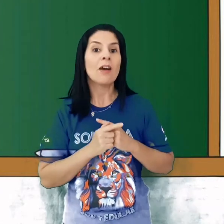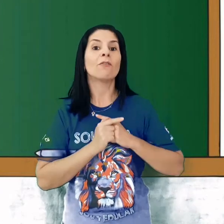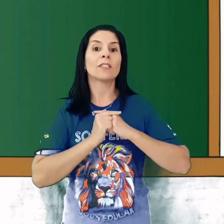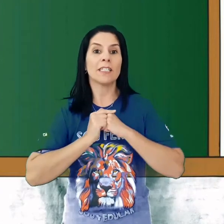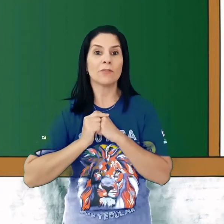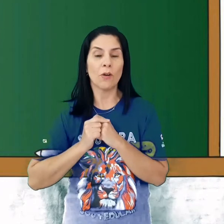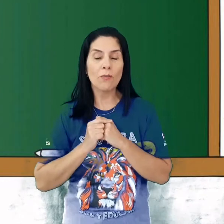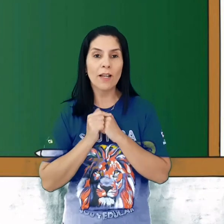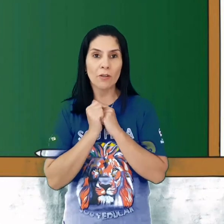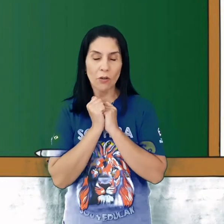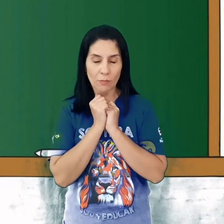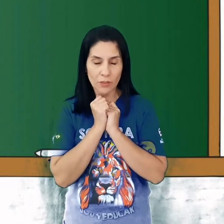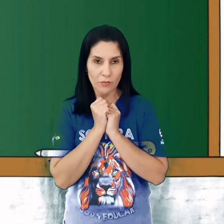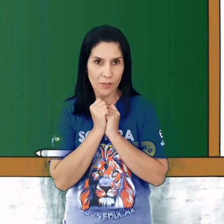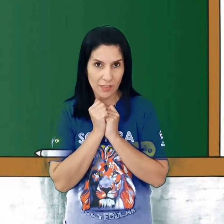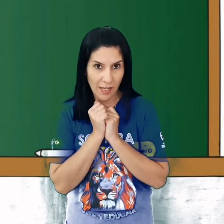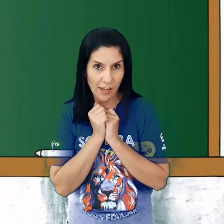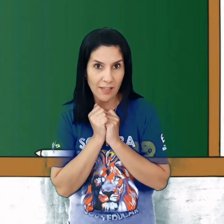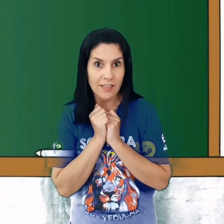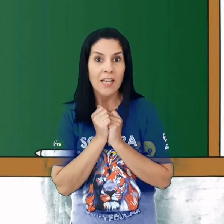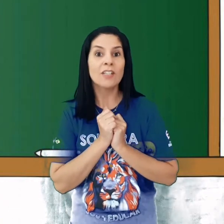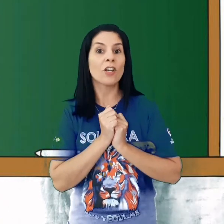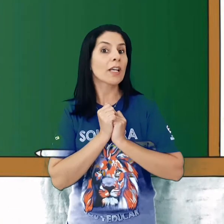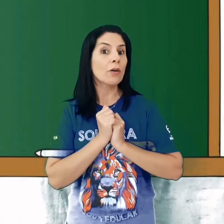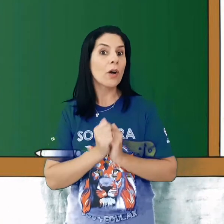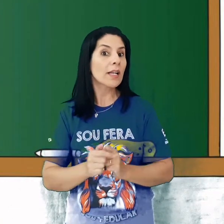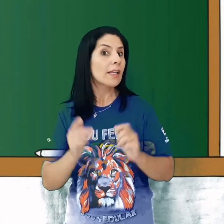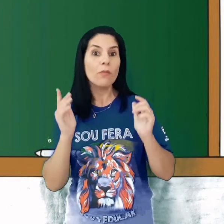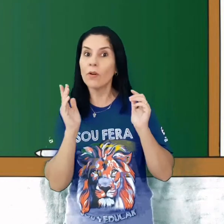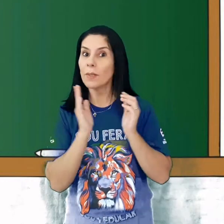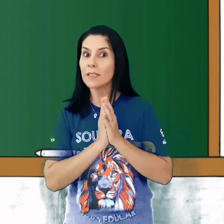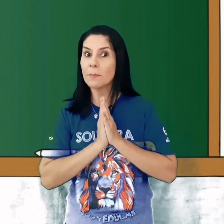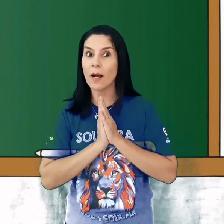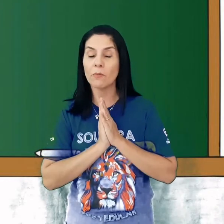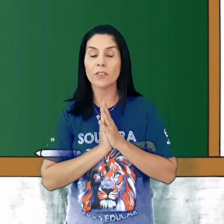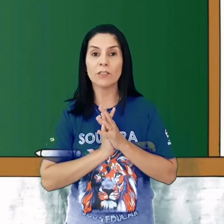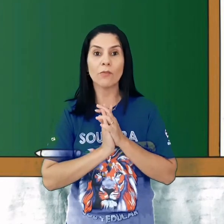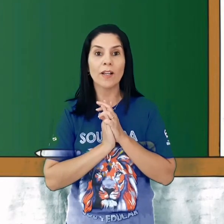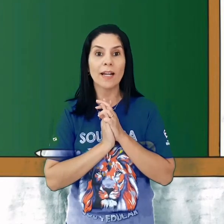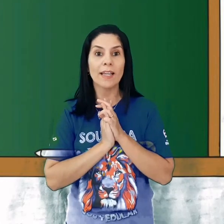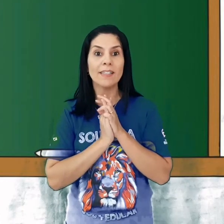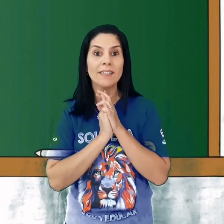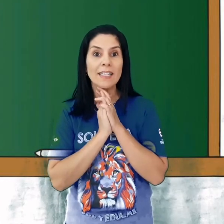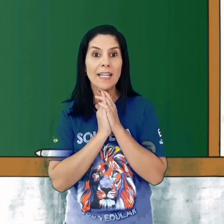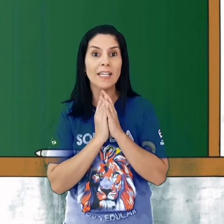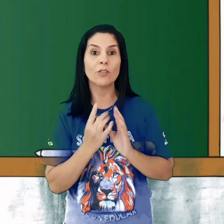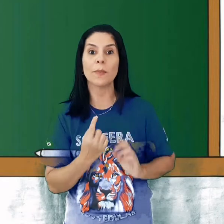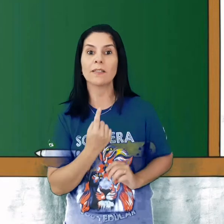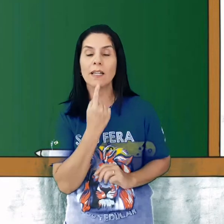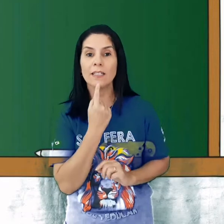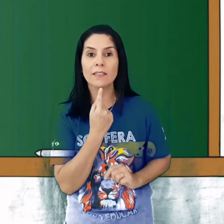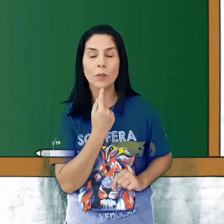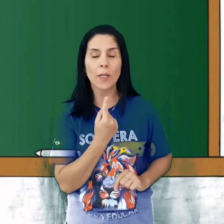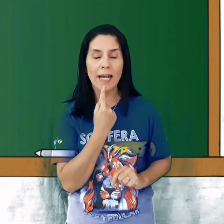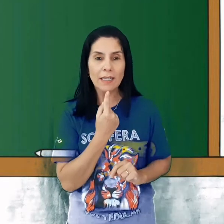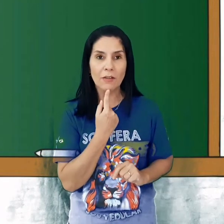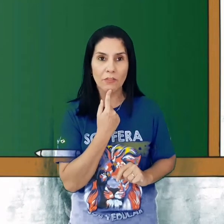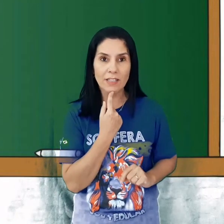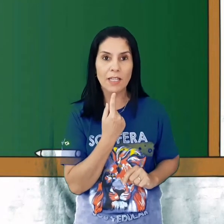Vocês vão falar o nome de vocês, só que agora não vão bater palma. Vocês vão falar em silêncio e prestar atenção cada vez que a